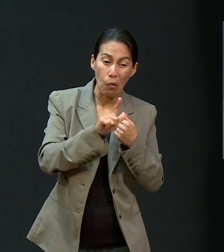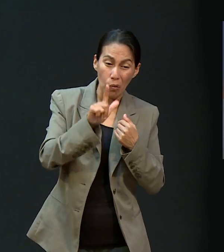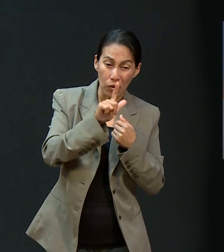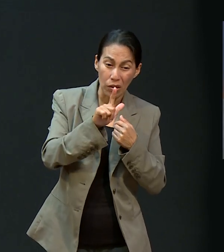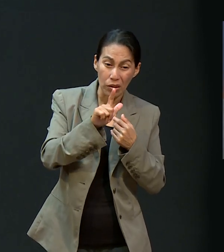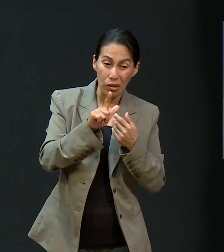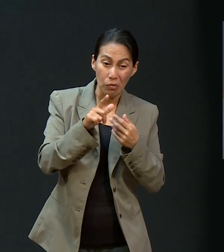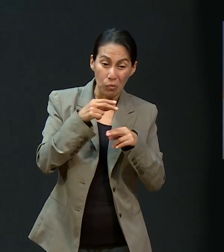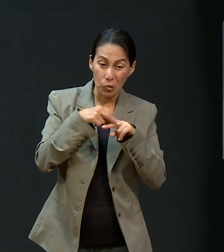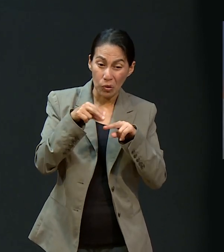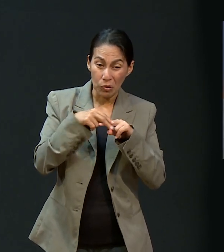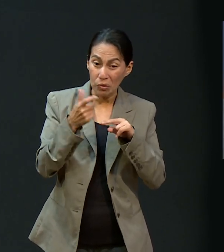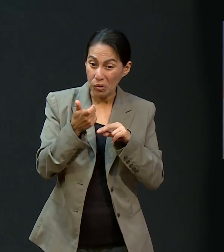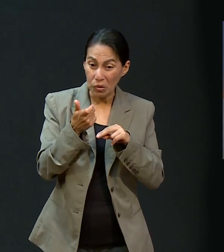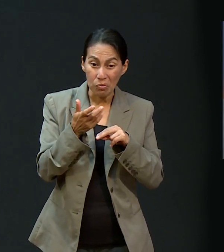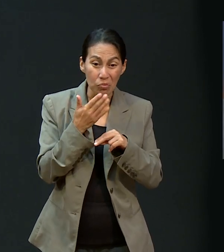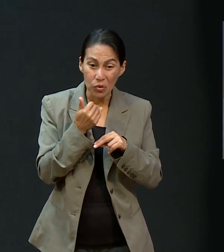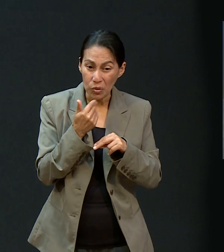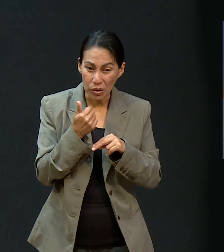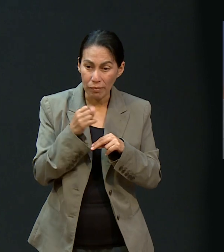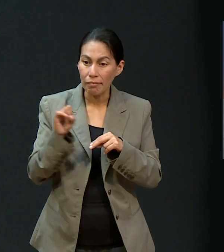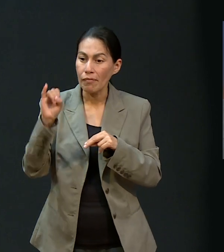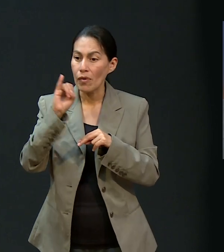tengo nada. Era lunes, yo debía viajar un jueves.